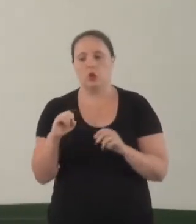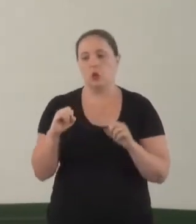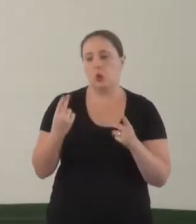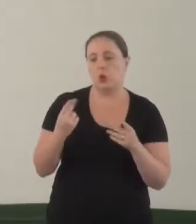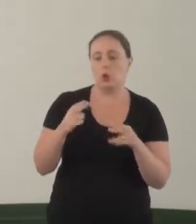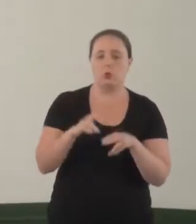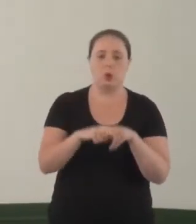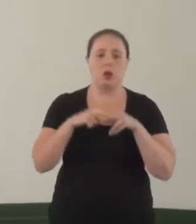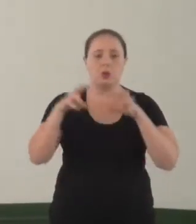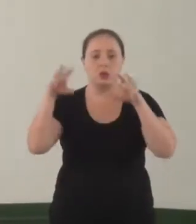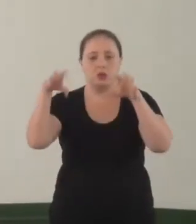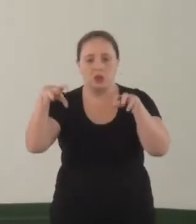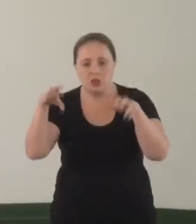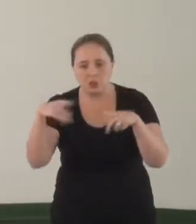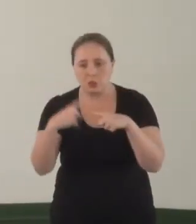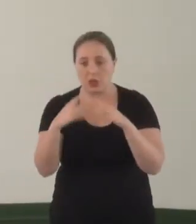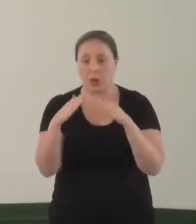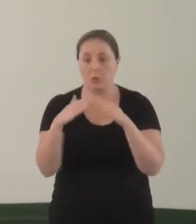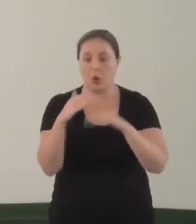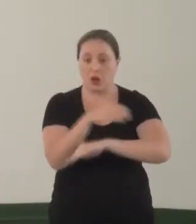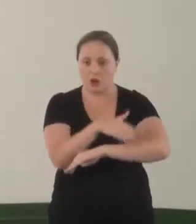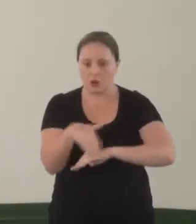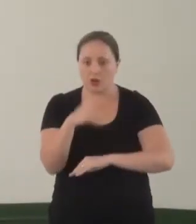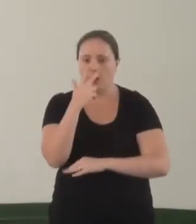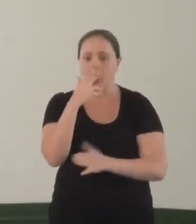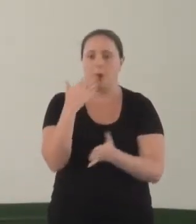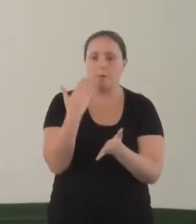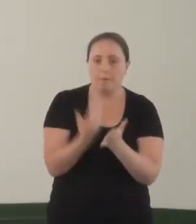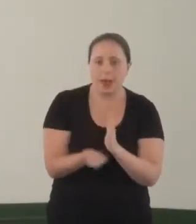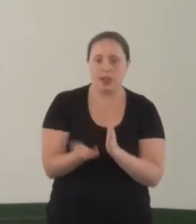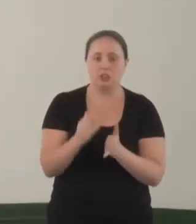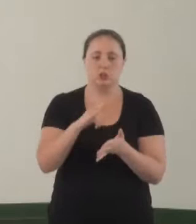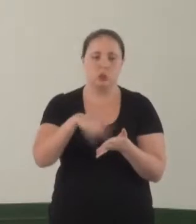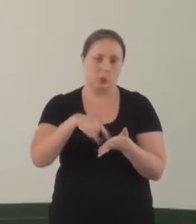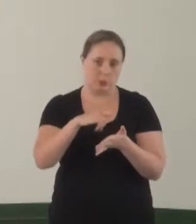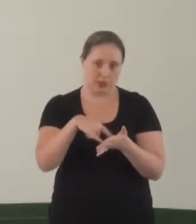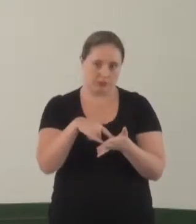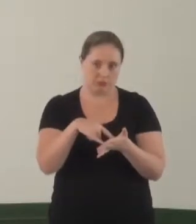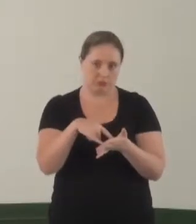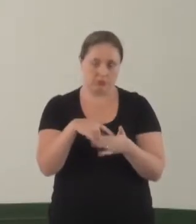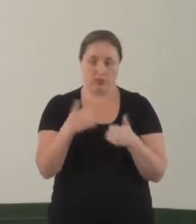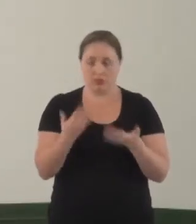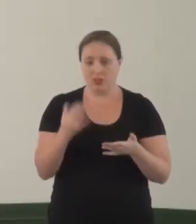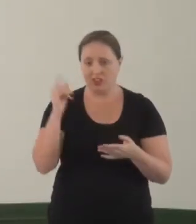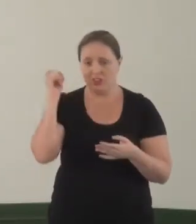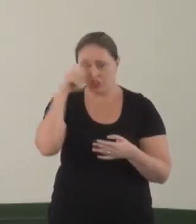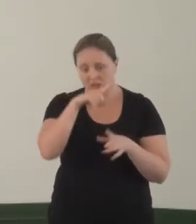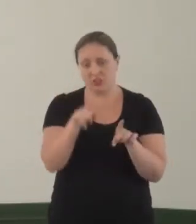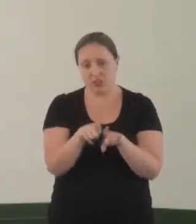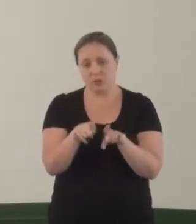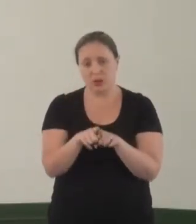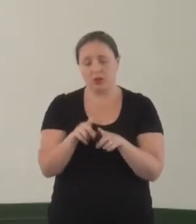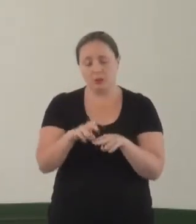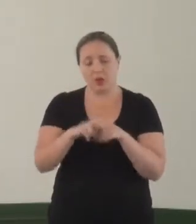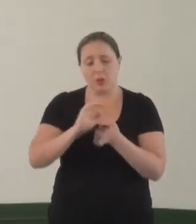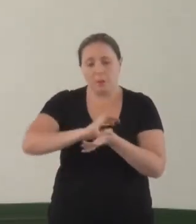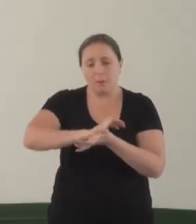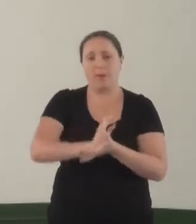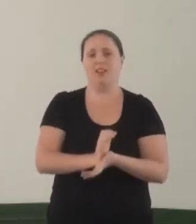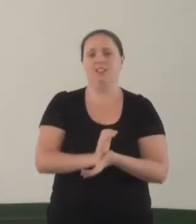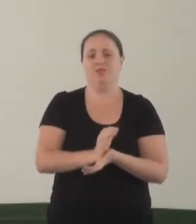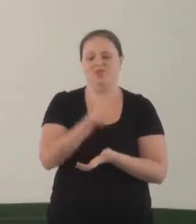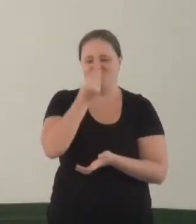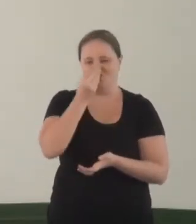chuva, porque a pessoa está exposta na rua. Acaba perdendo essa documentação. E, assim, a dificuldade também pela questão do preconceito e da